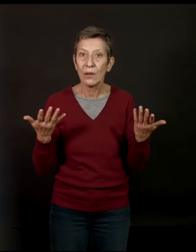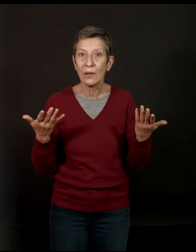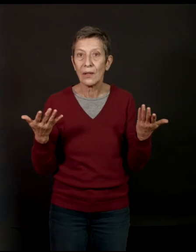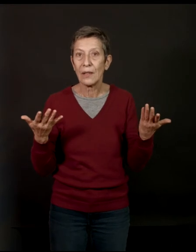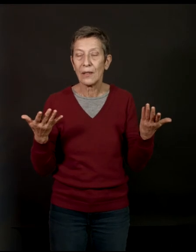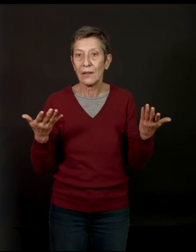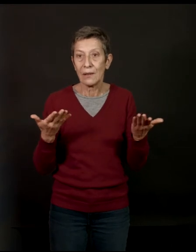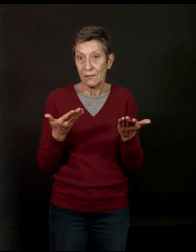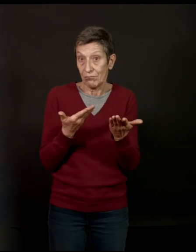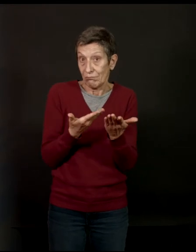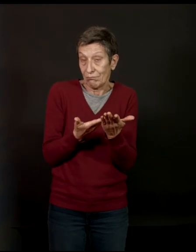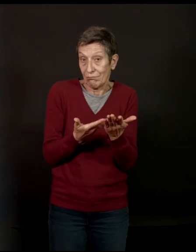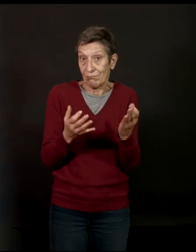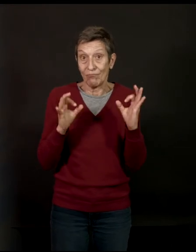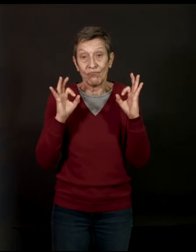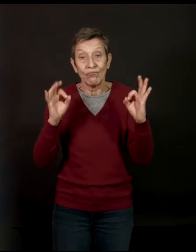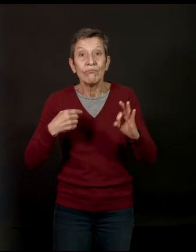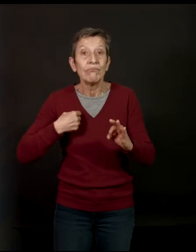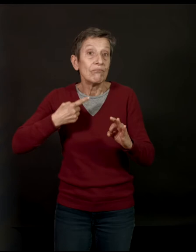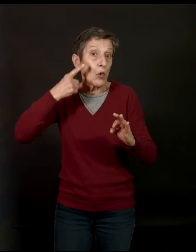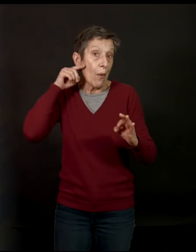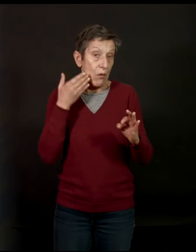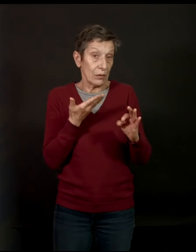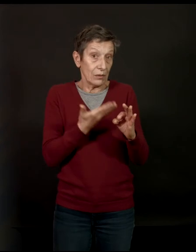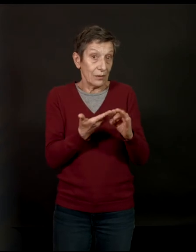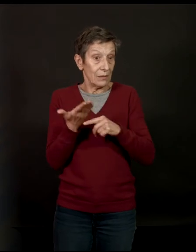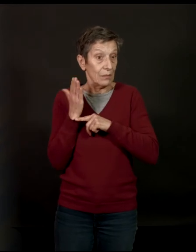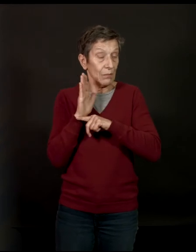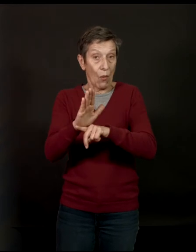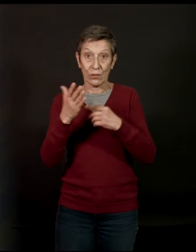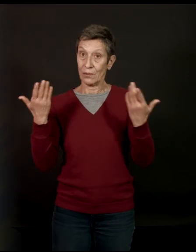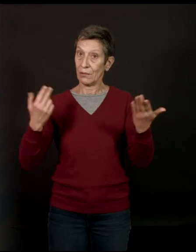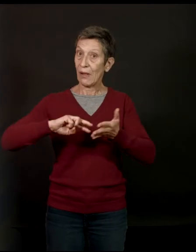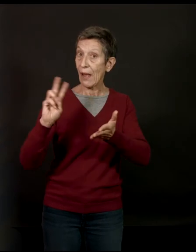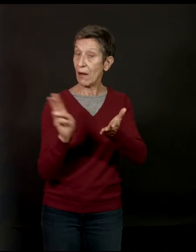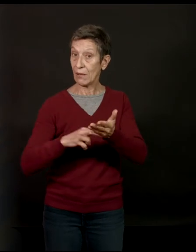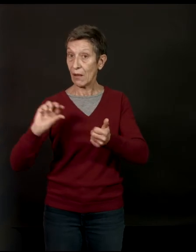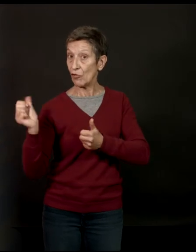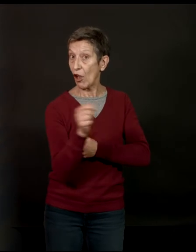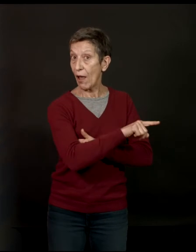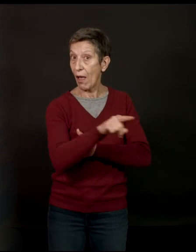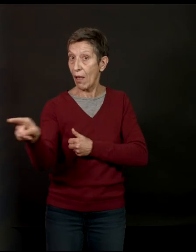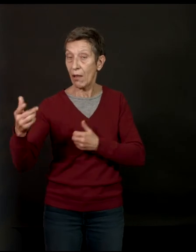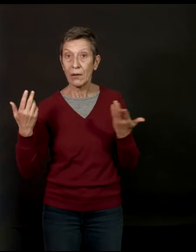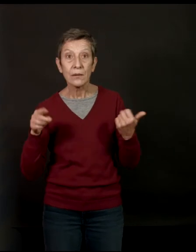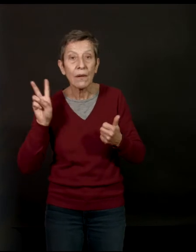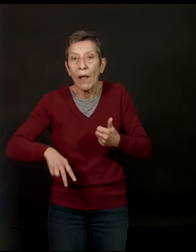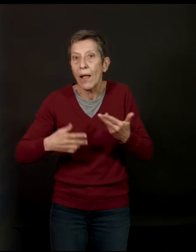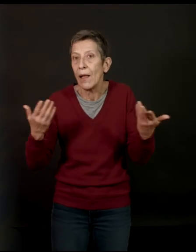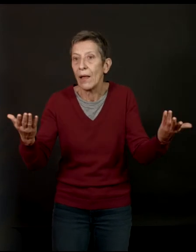Et qui rend bien compte, je crois, de la réalité dans laquelle chacun de nous est plongé, c'est-à-dire de se demander toujours un petit peu dans quelle